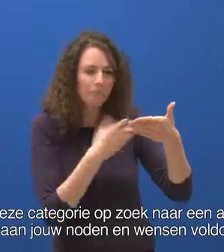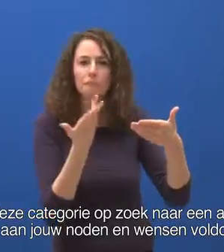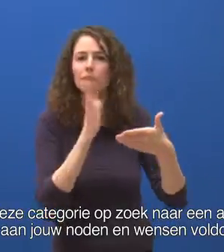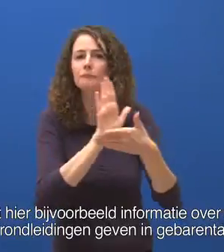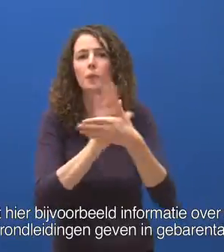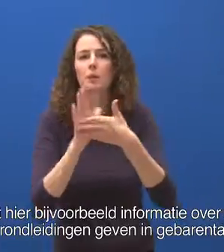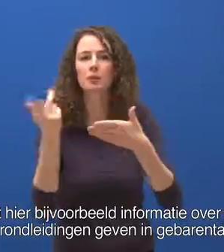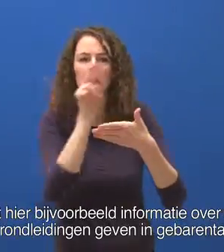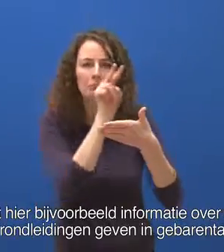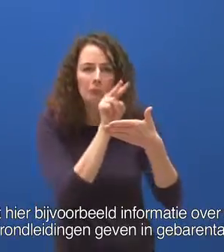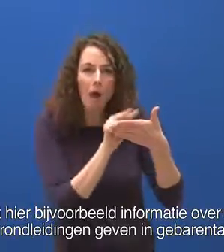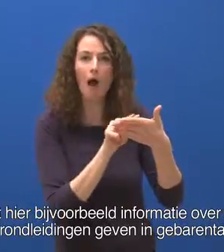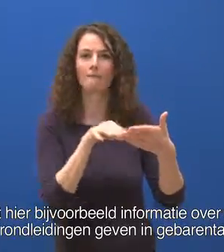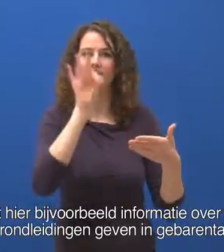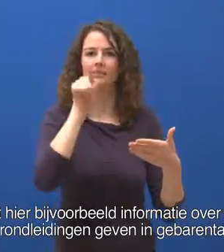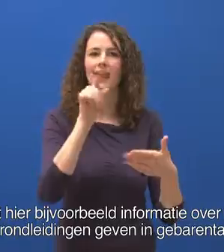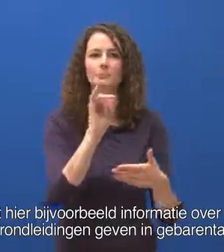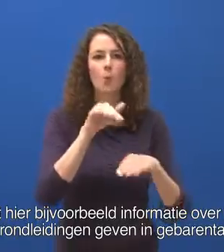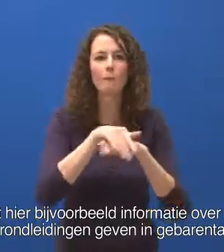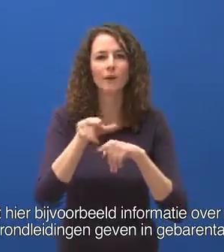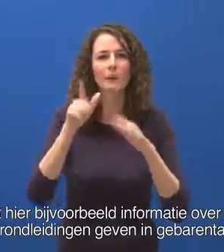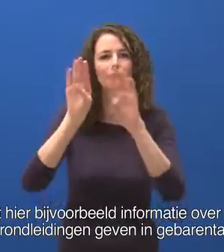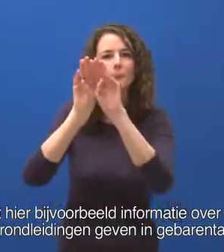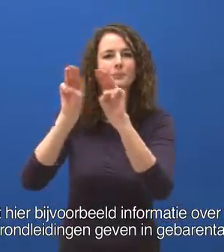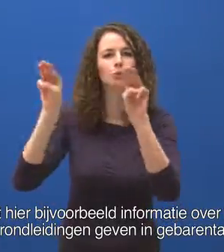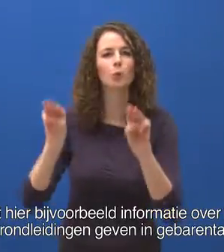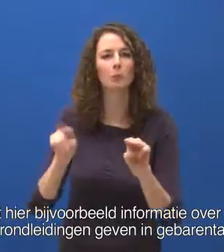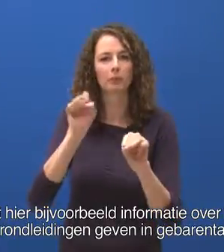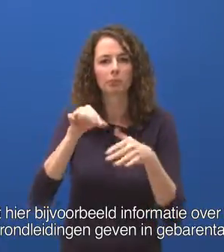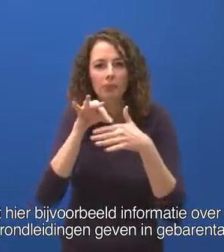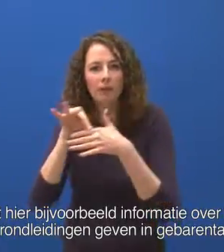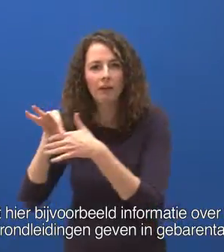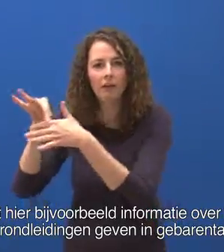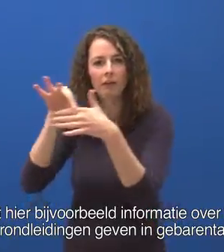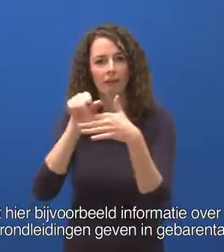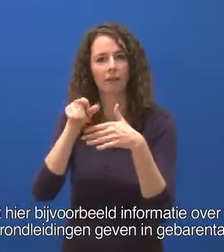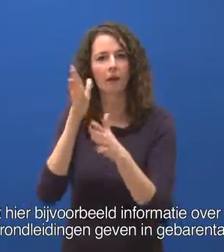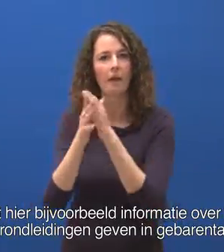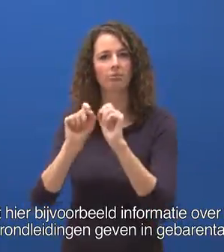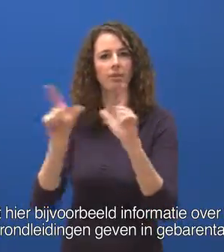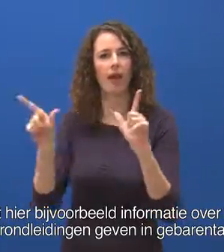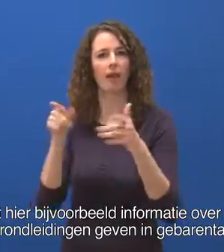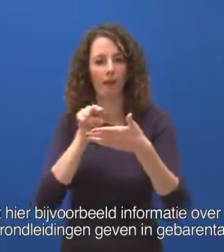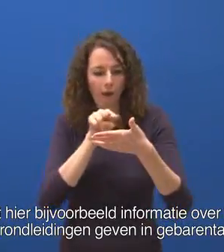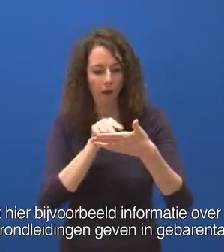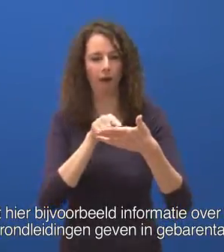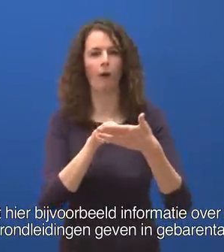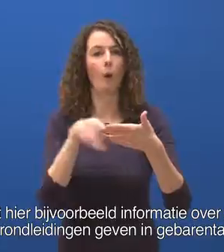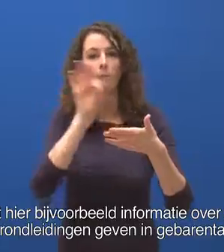Je vindt hier bijvoorbeeld informatie over musea die rondleidingen geven in gebarentaal, historische gebouwen die werken met